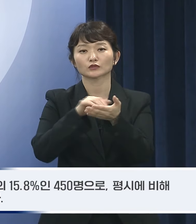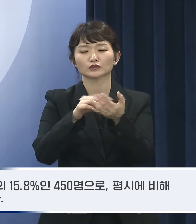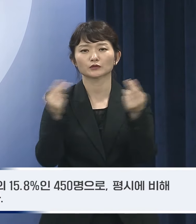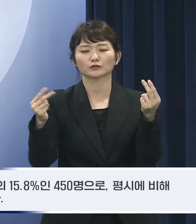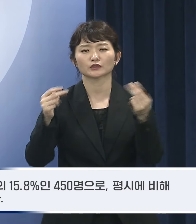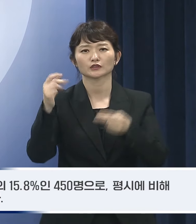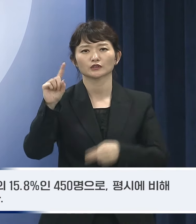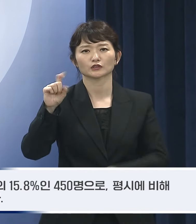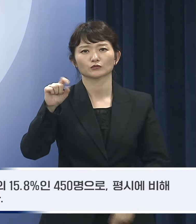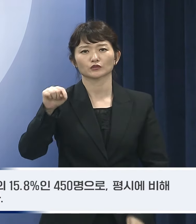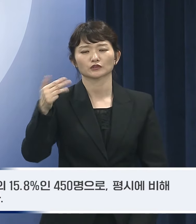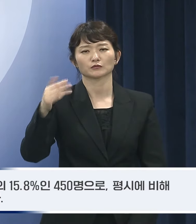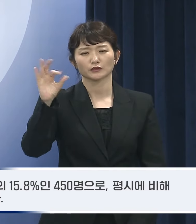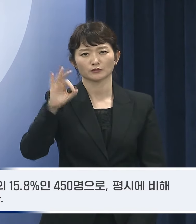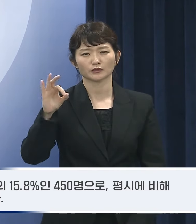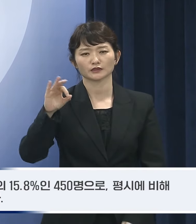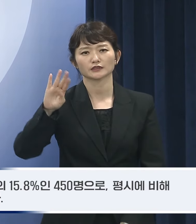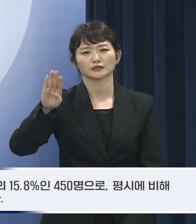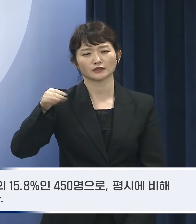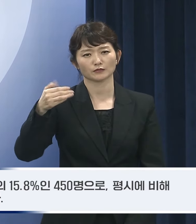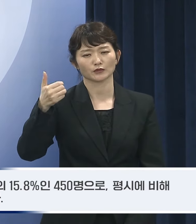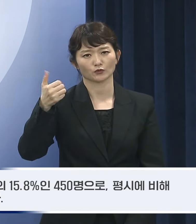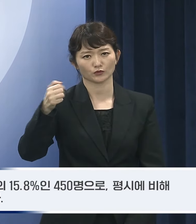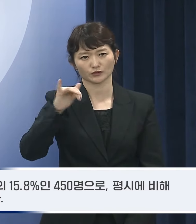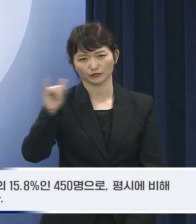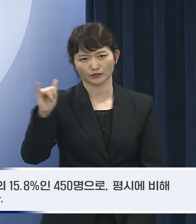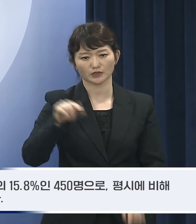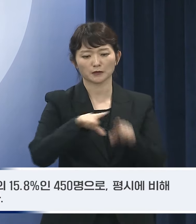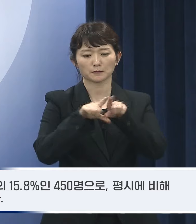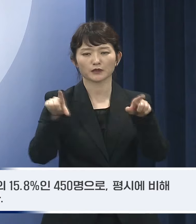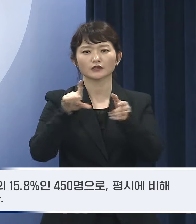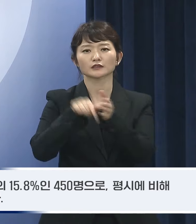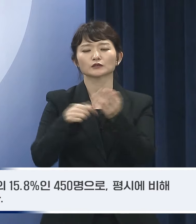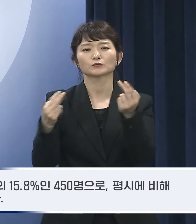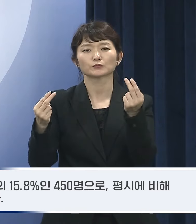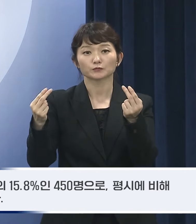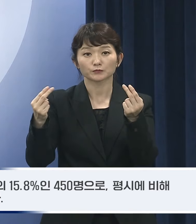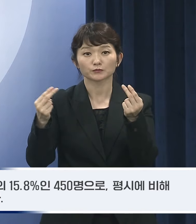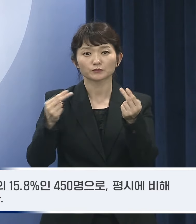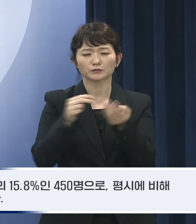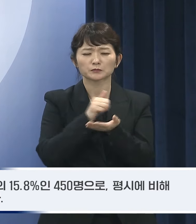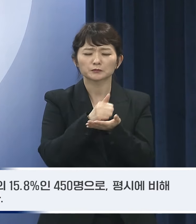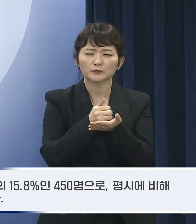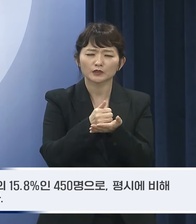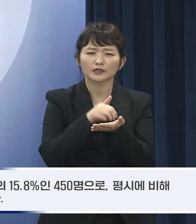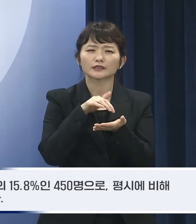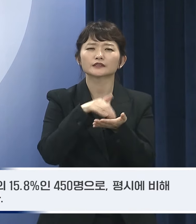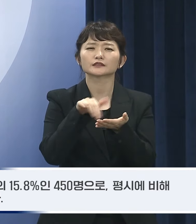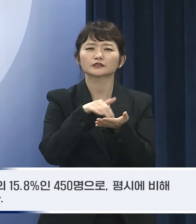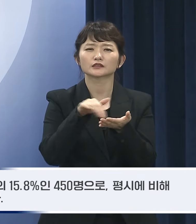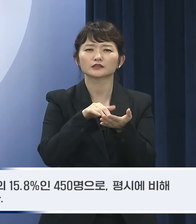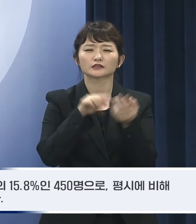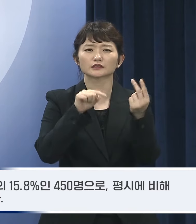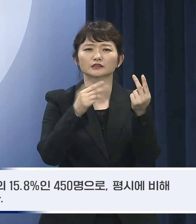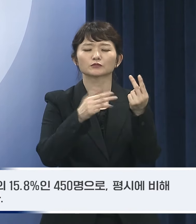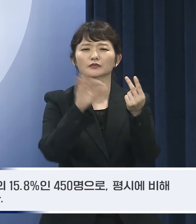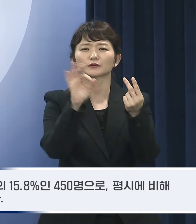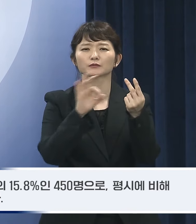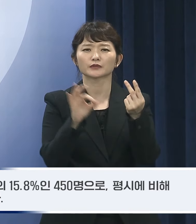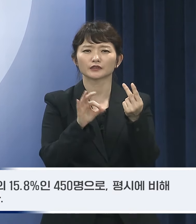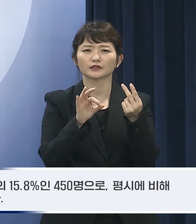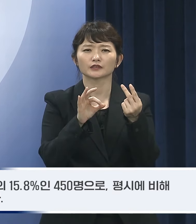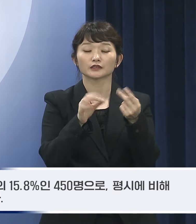.8%인 450명으로 평시에 비해서 중증응급환자의 비중이 2.8